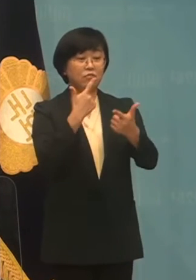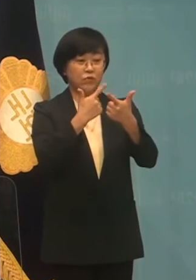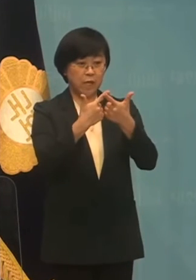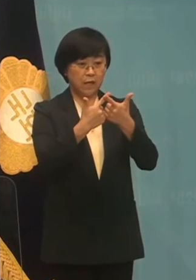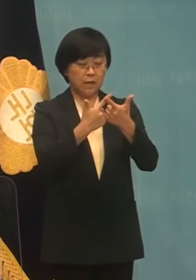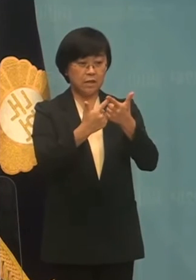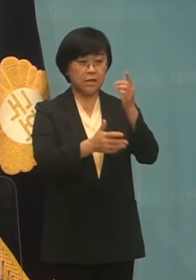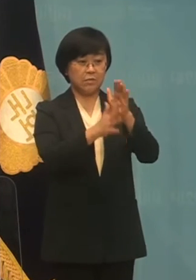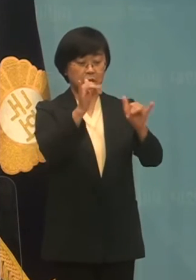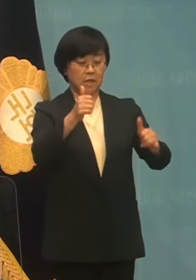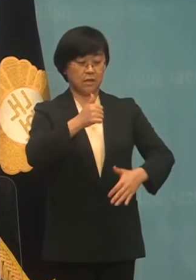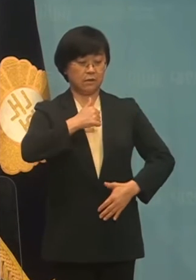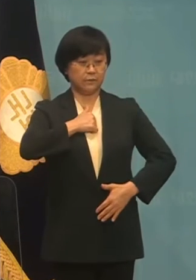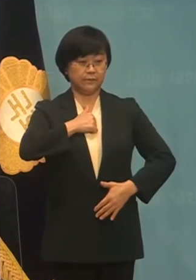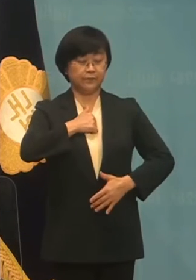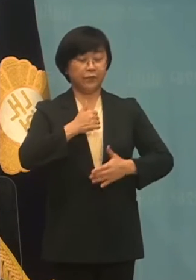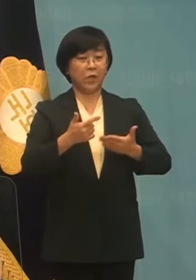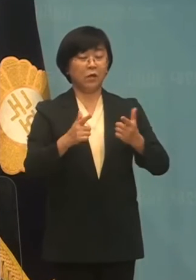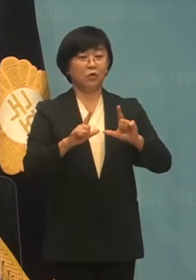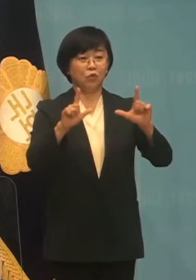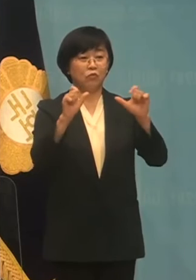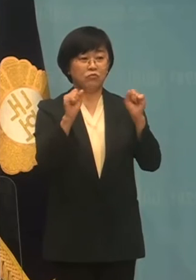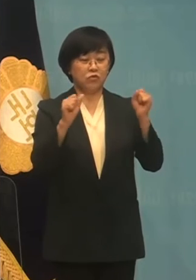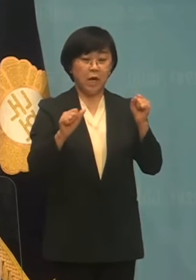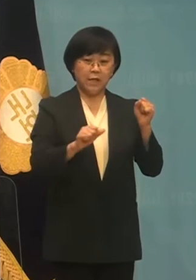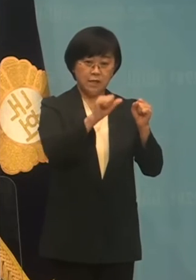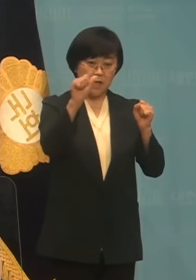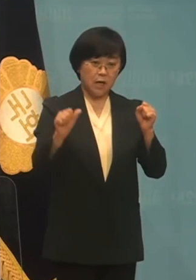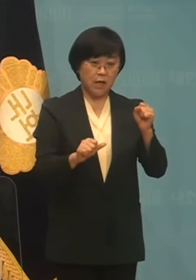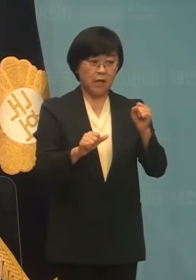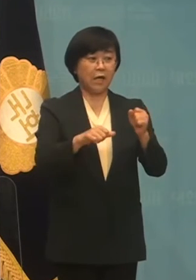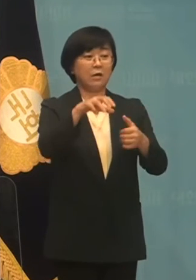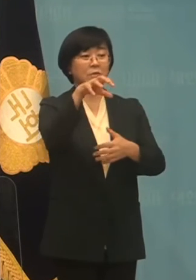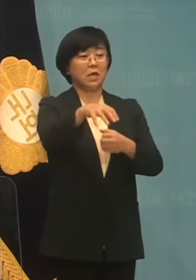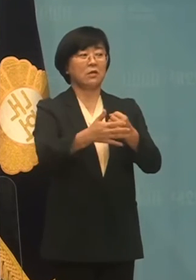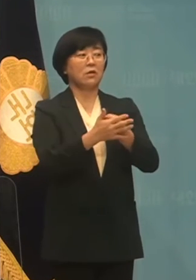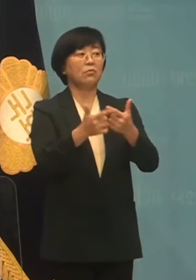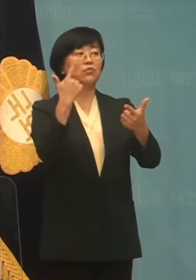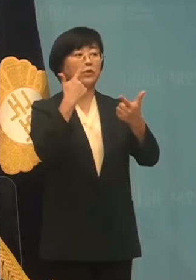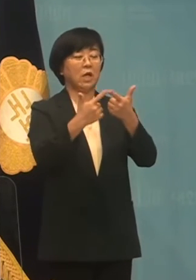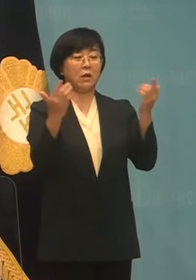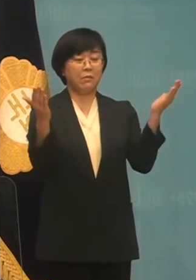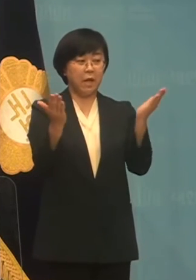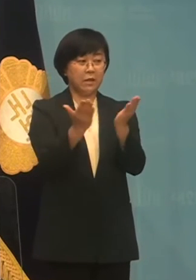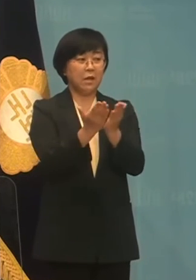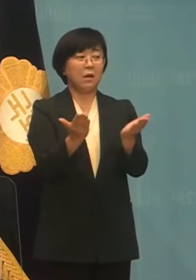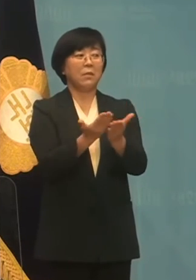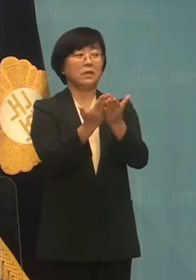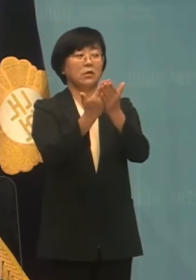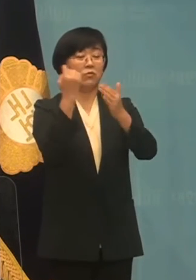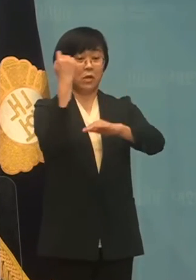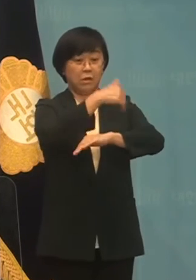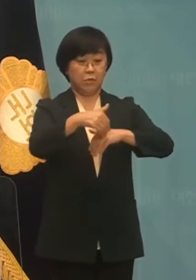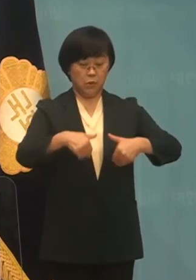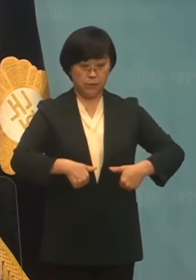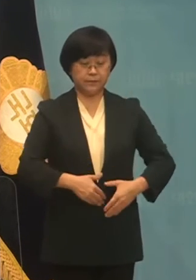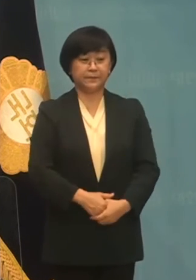자긍심과 동북아시아 관문으로서의 부산지휘에 걸음하는 발전환환이 필요합니다.